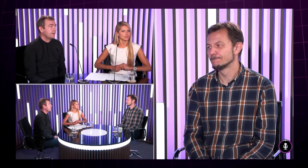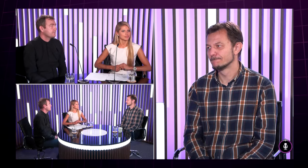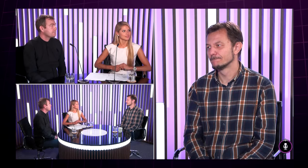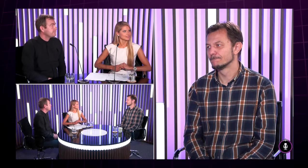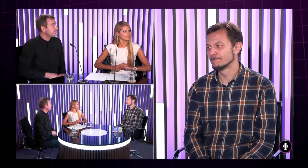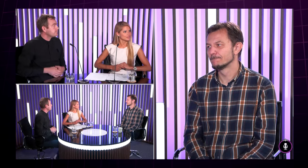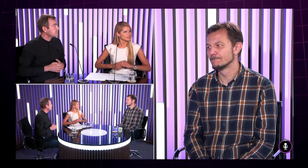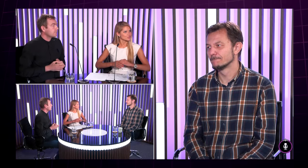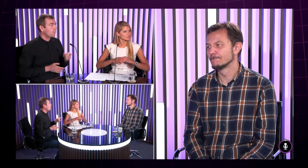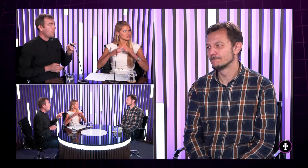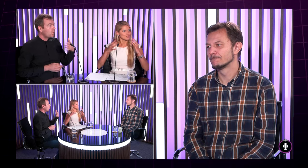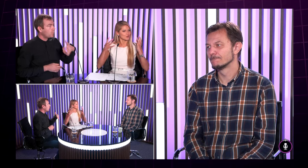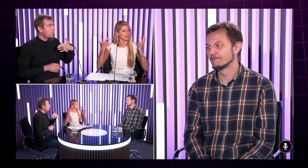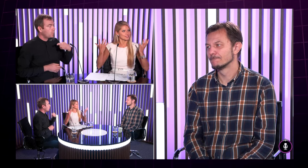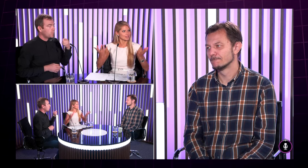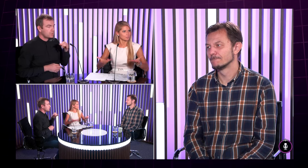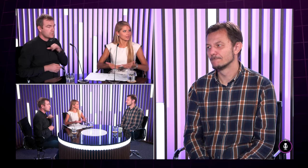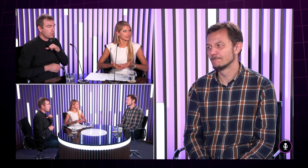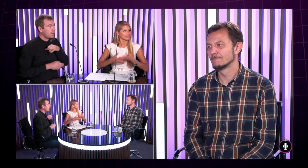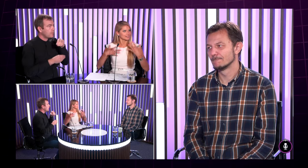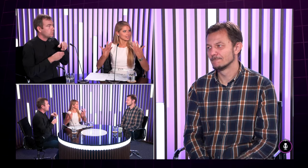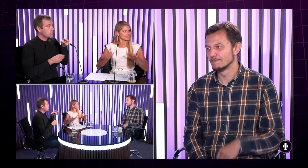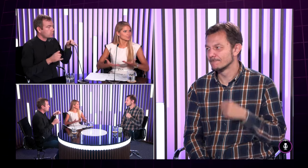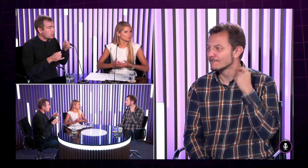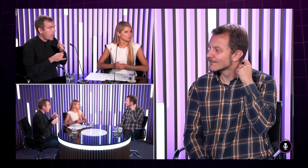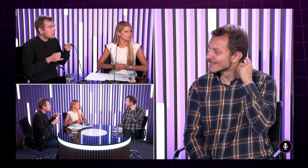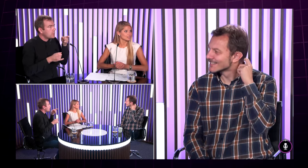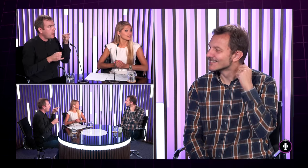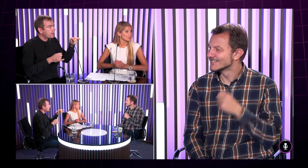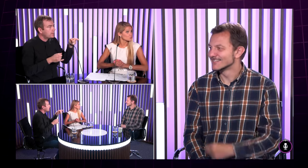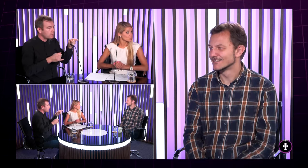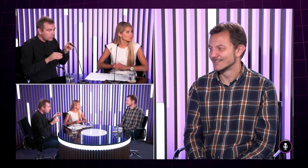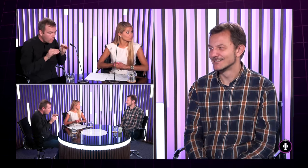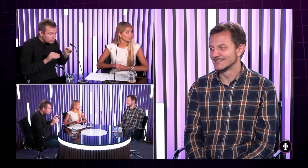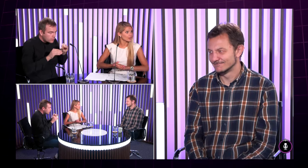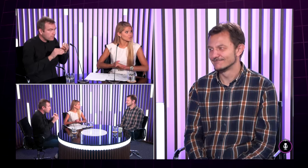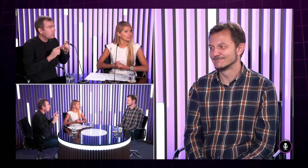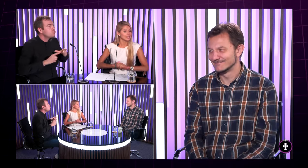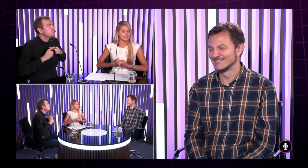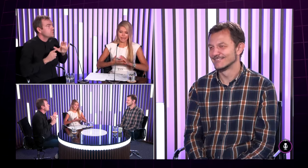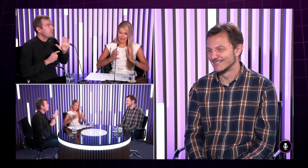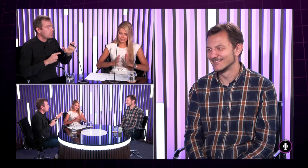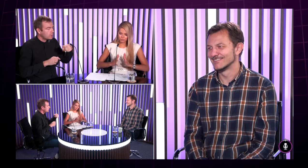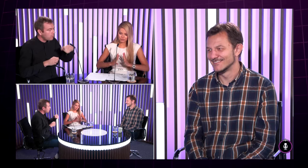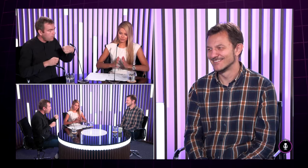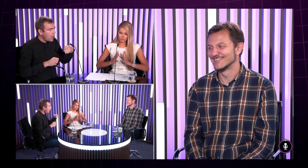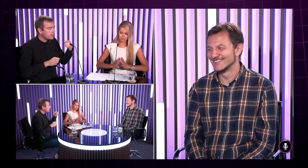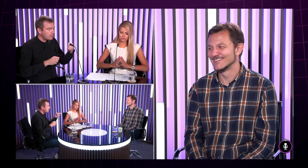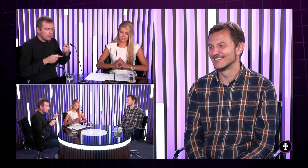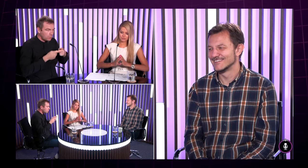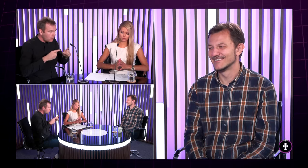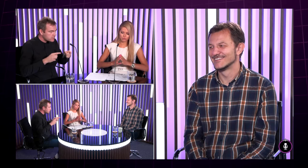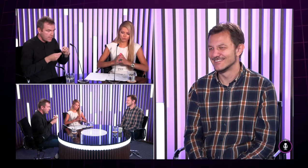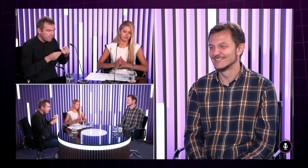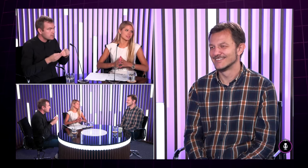To by jeden neveril, že koľká celá plejada sa k tomuto vlastne vášmu životu viaže, je aspoň tento